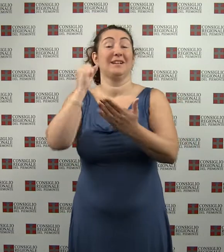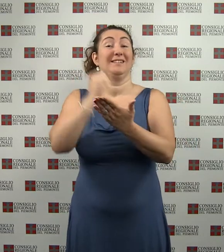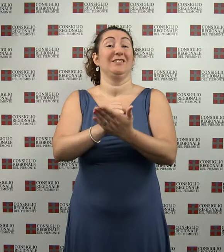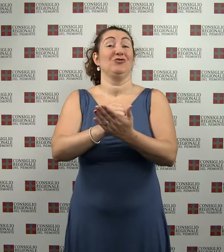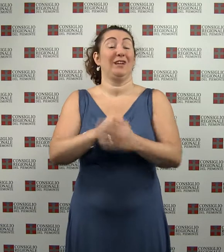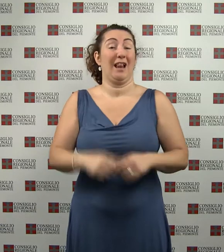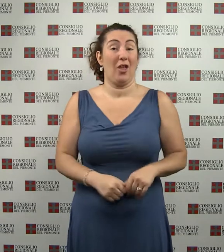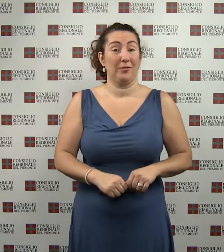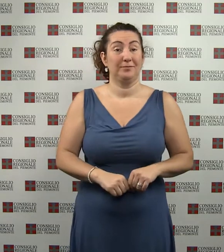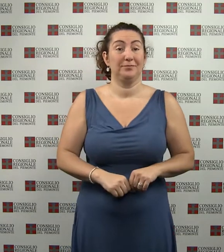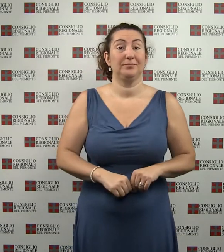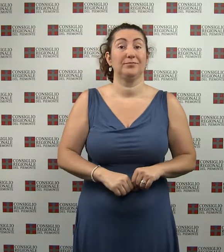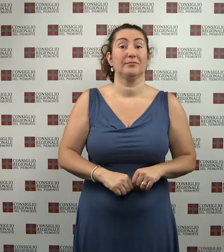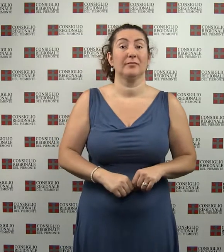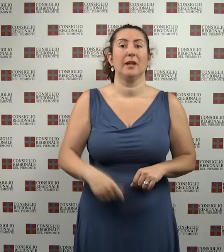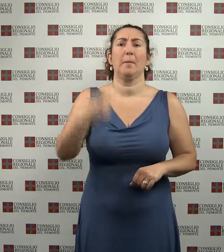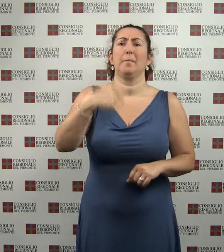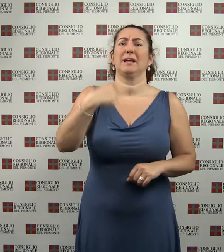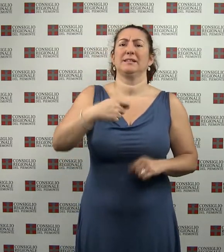Presidenze delle Commissioni